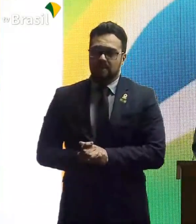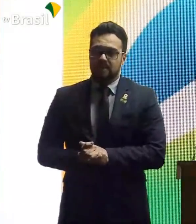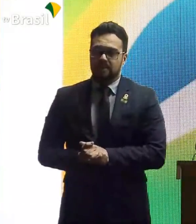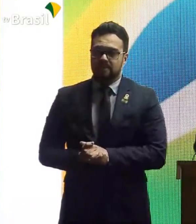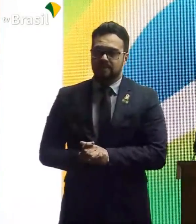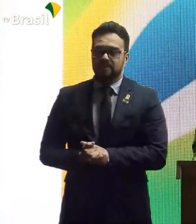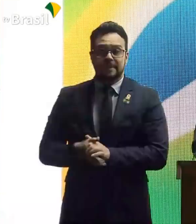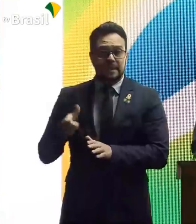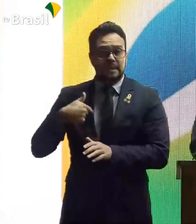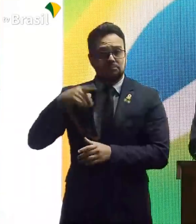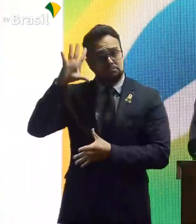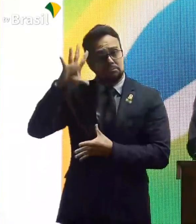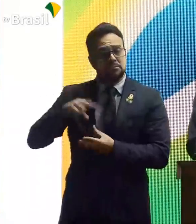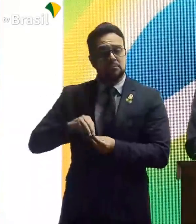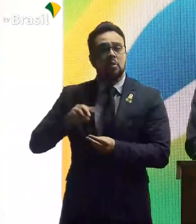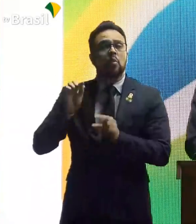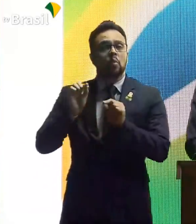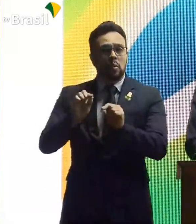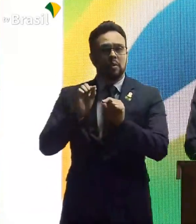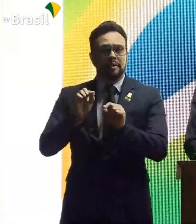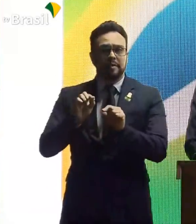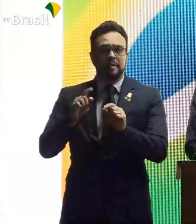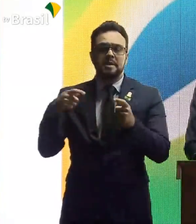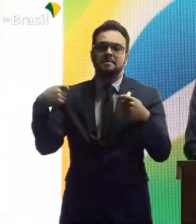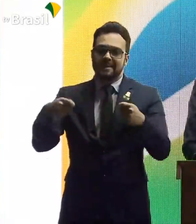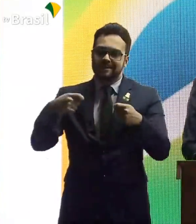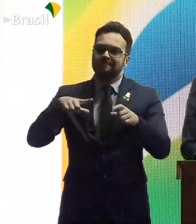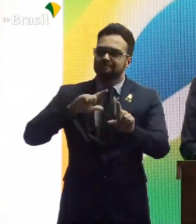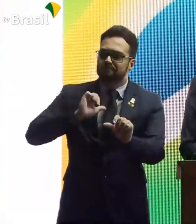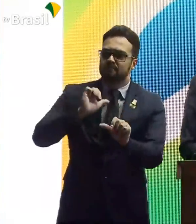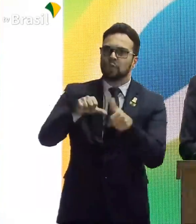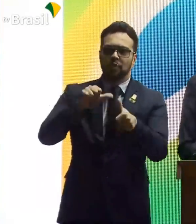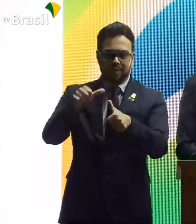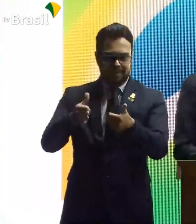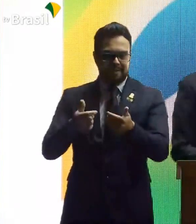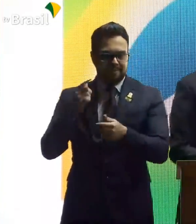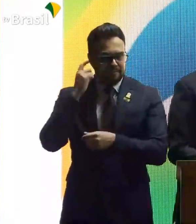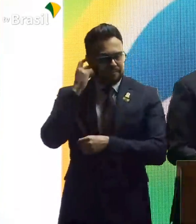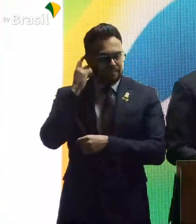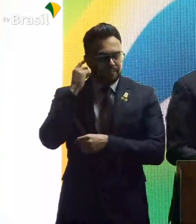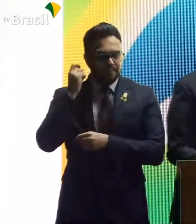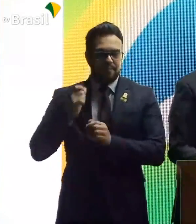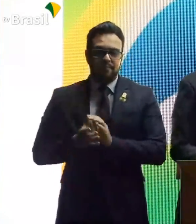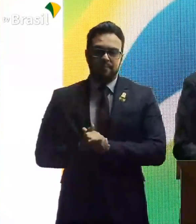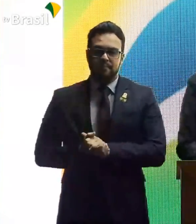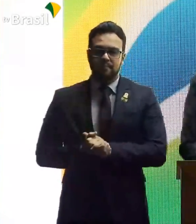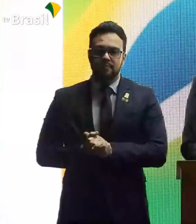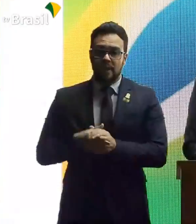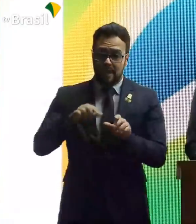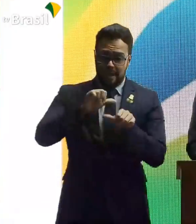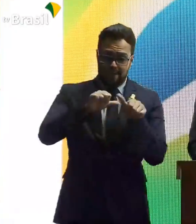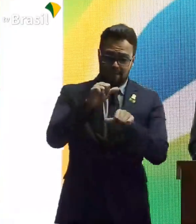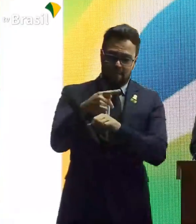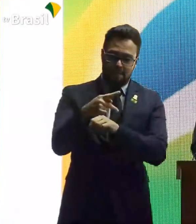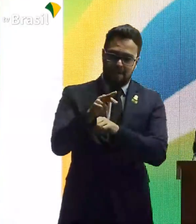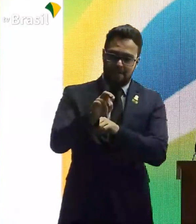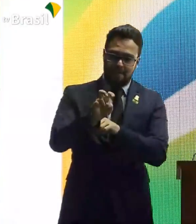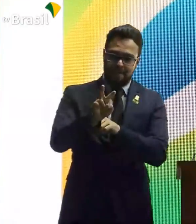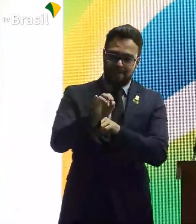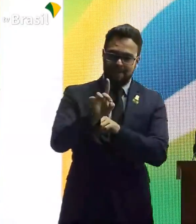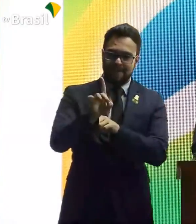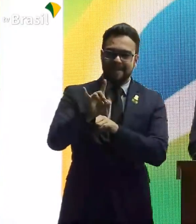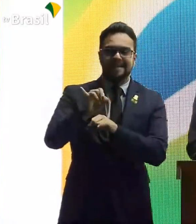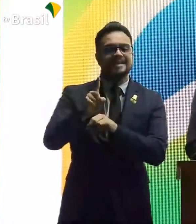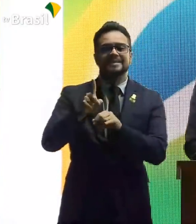Que entendeu que algo tinha que ser feito. Eu costumo dizer que a reforma da Previdência é como uma quimioterapia.